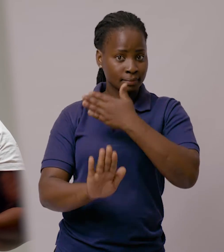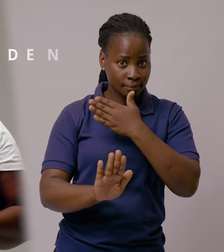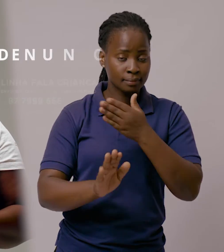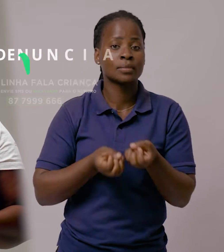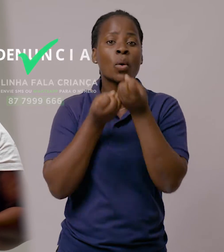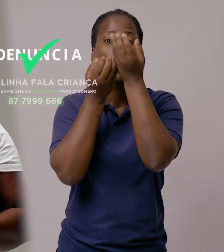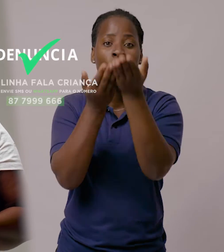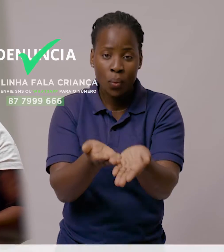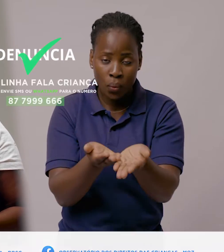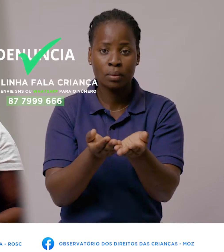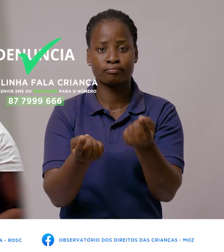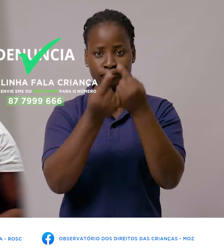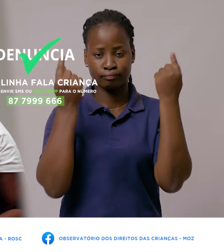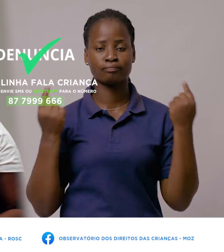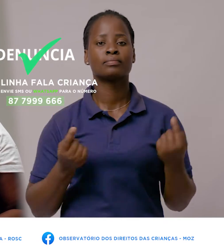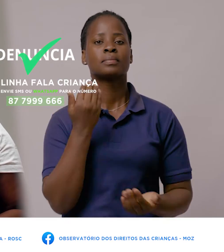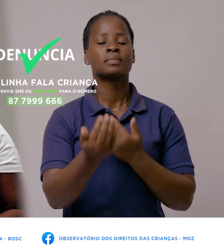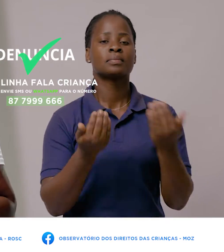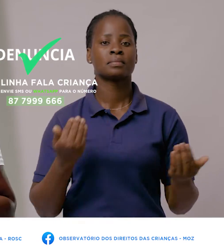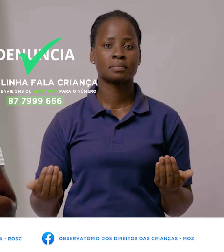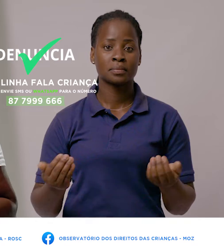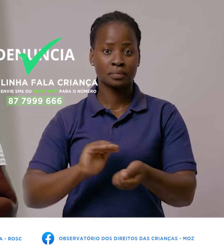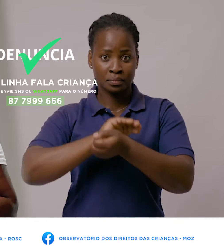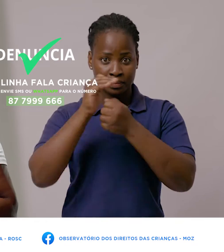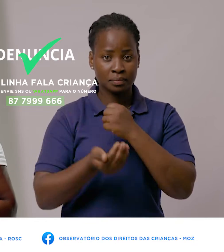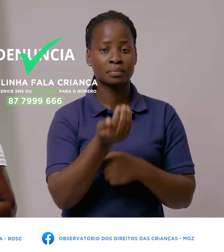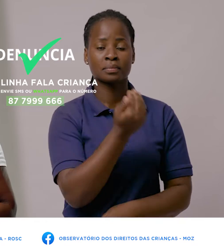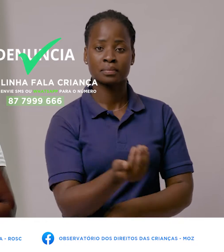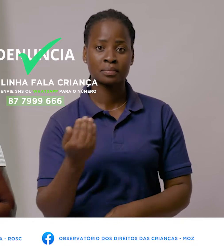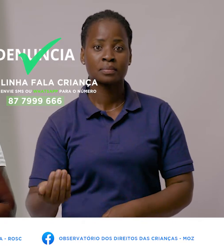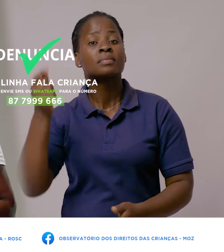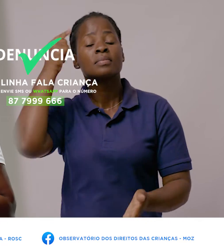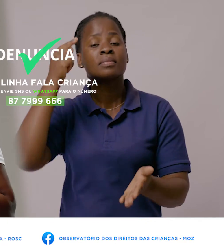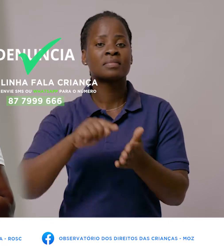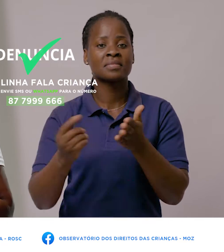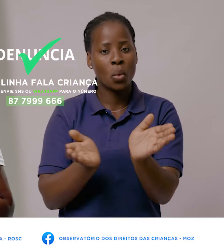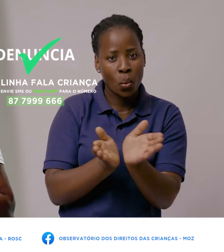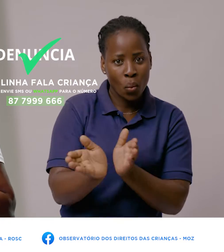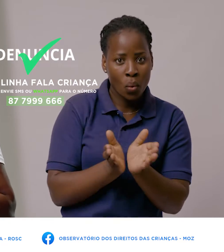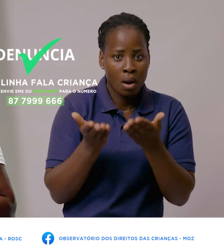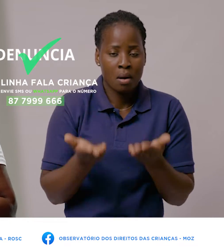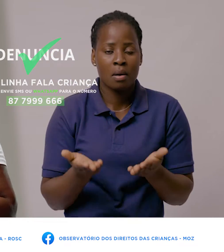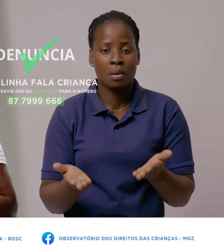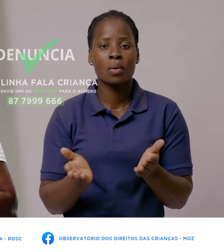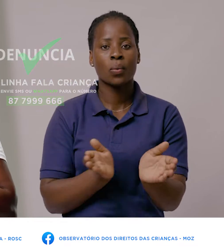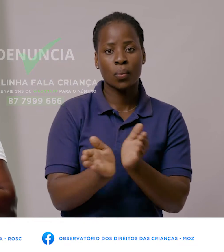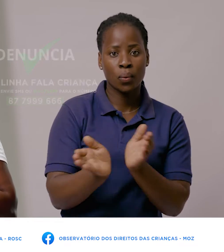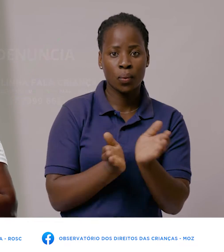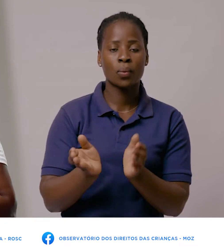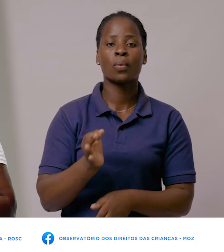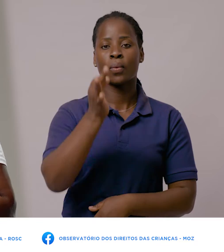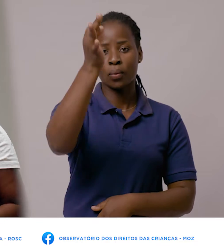previna e denuncie as uniões prematuras. Proteger as nossas crianças é investir no seu presente